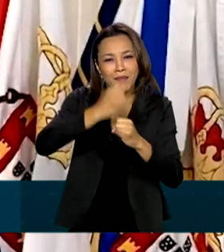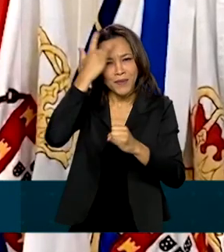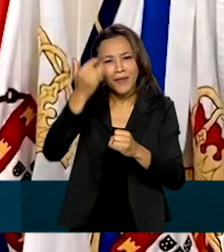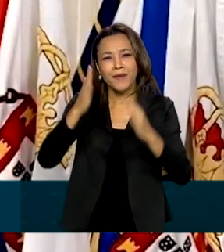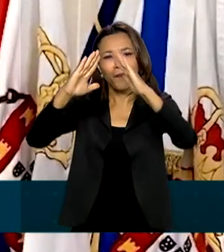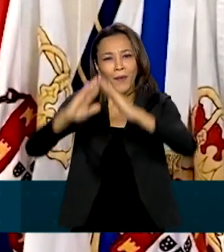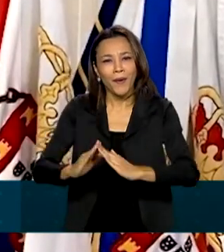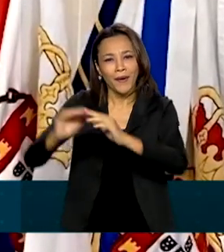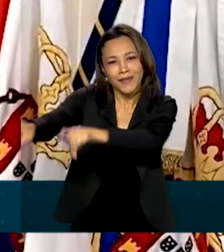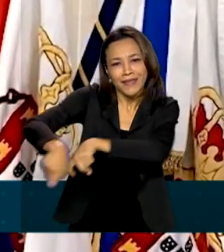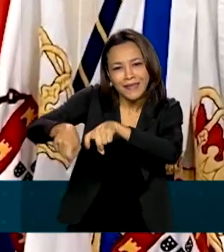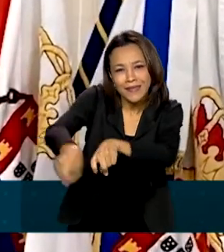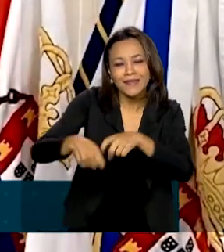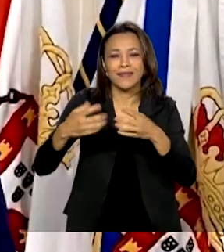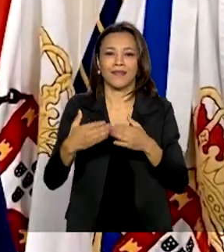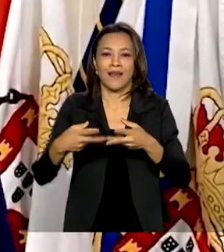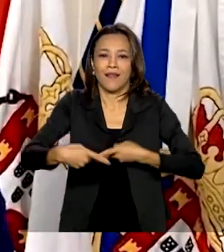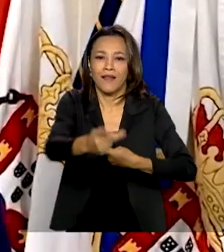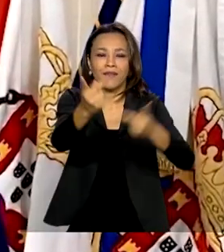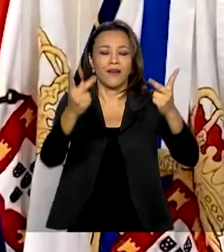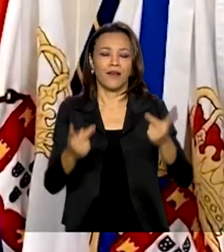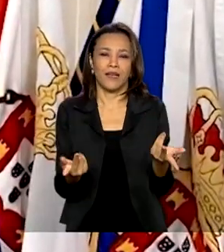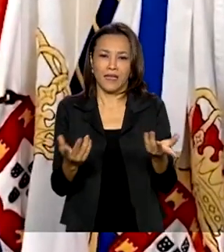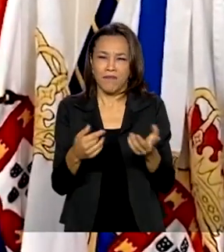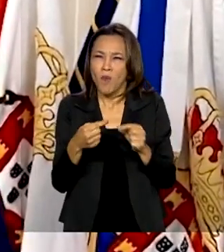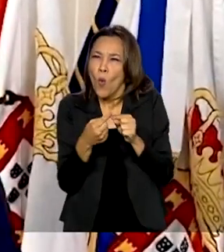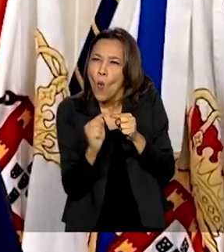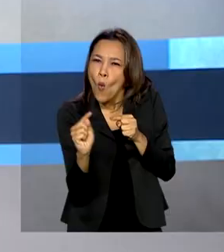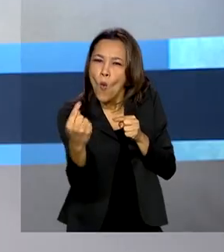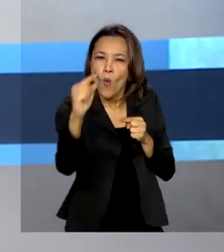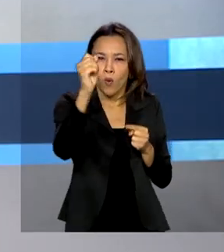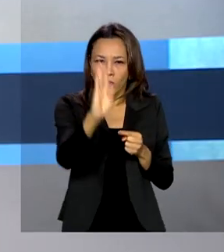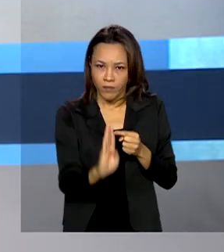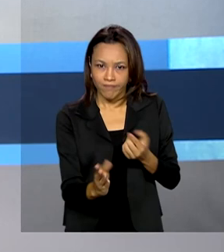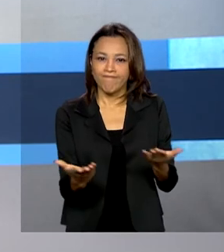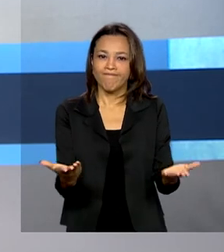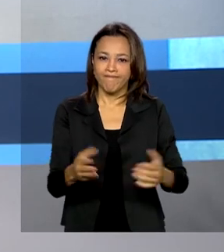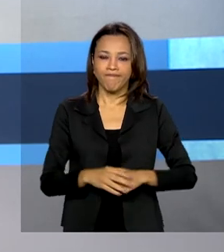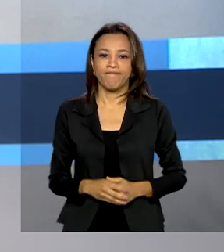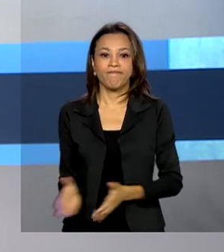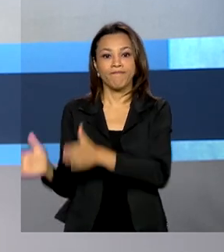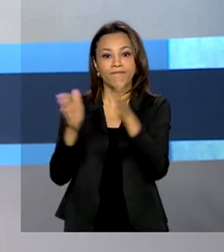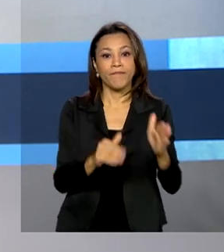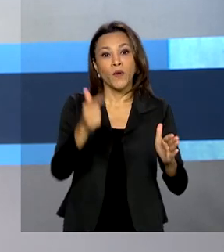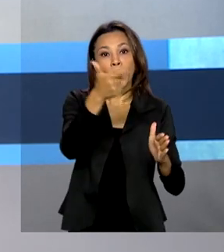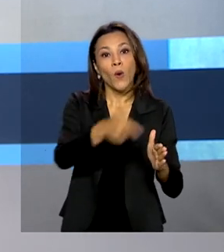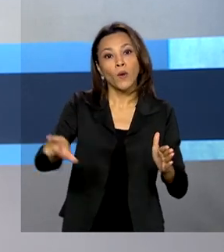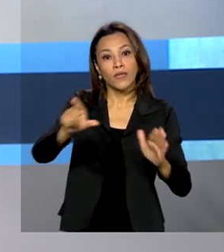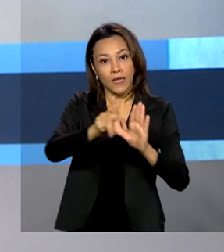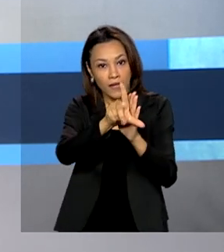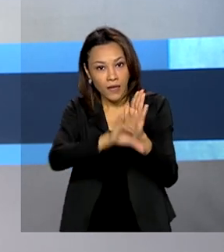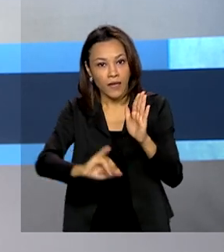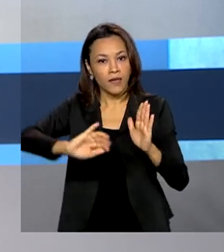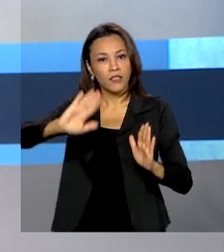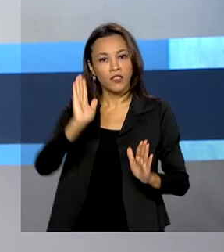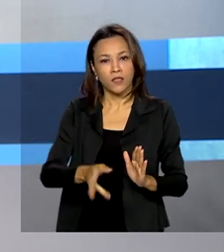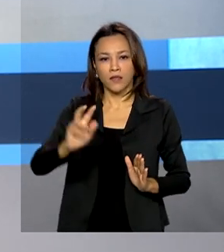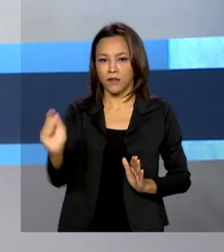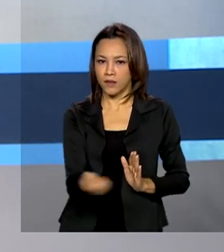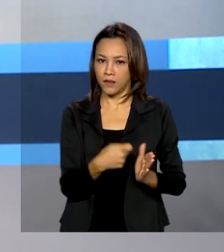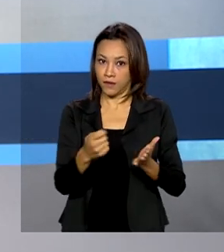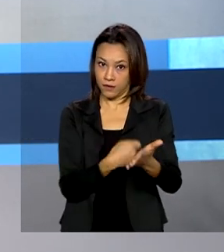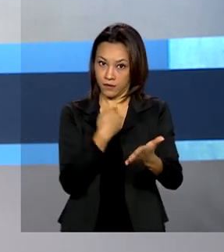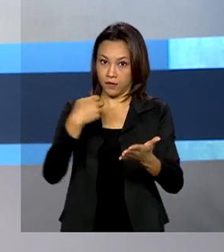rural, levar telefonia para as regiões mais remotas. Outra lei sancionada pelo presidente Jair Bolsonaro